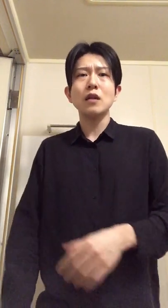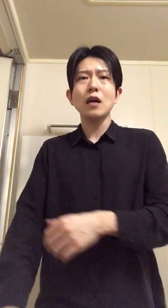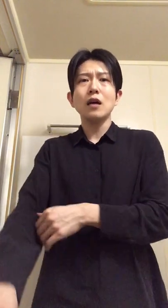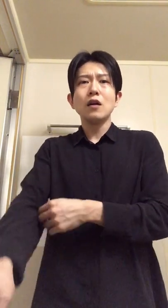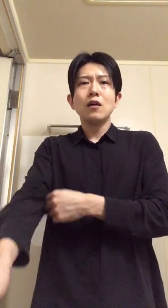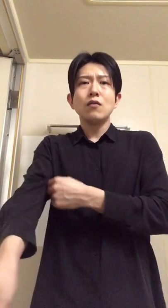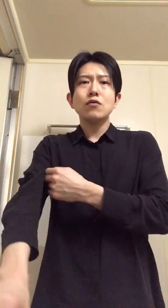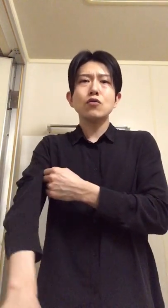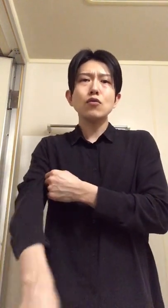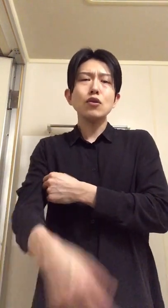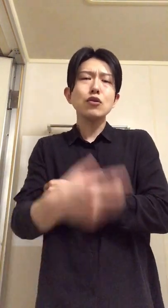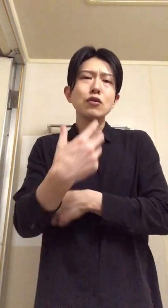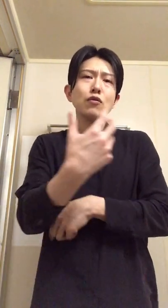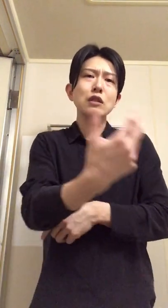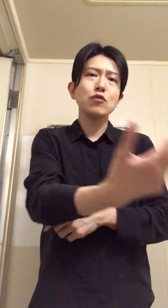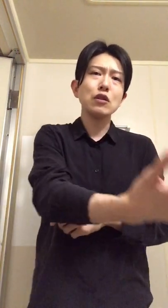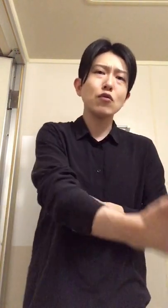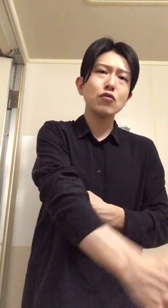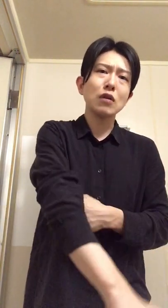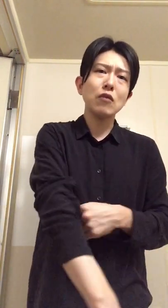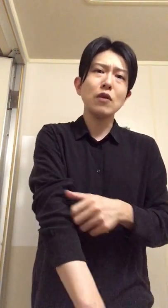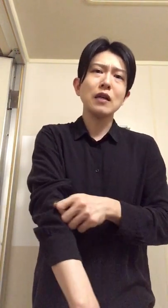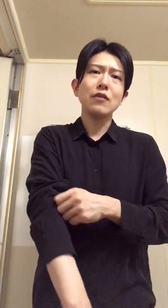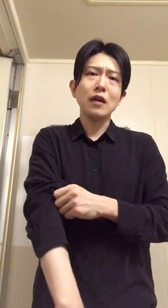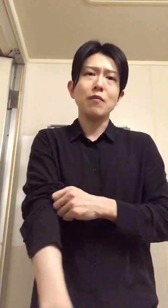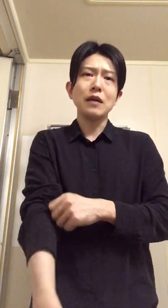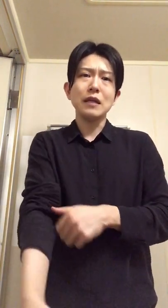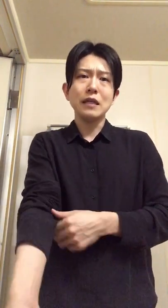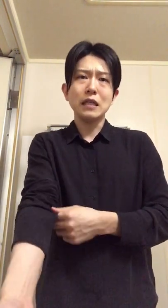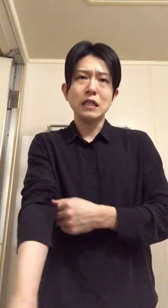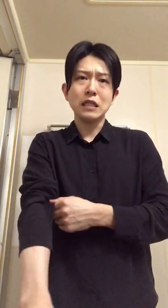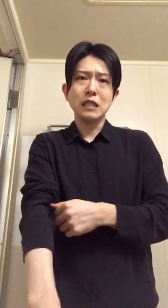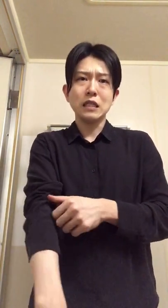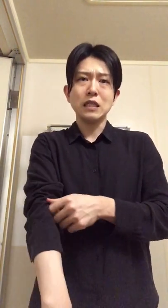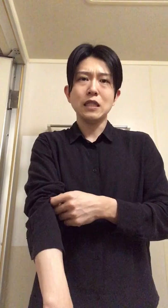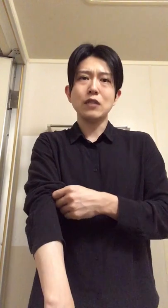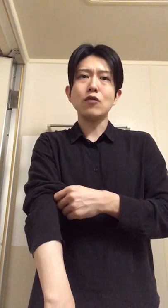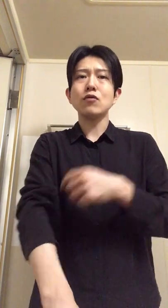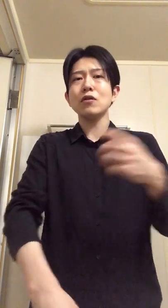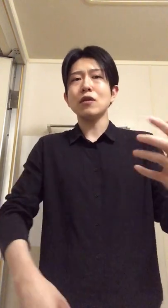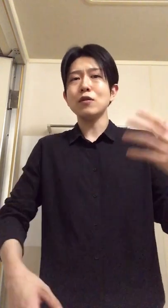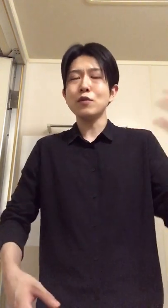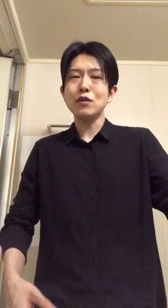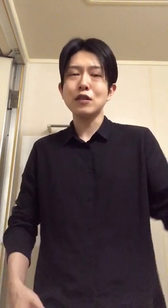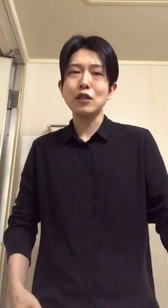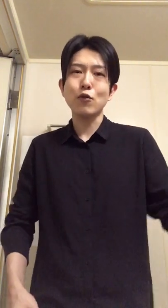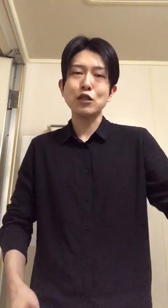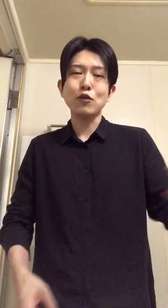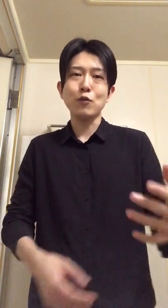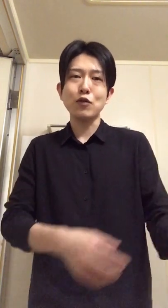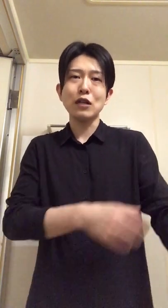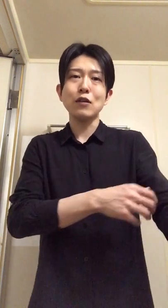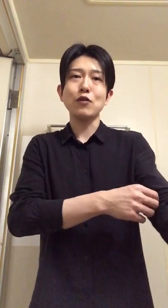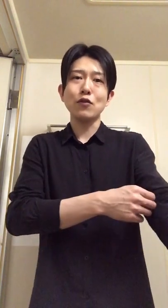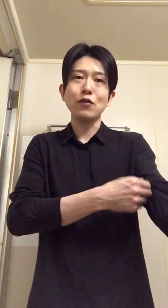からそういう人に俺ちょっと行こうとか思わないよねあんまりうん行こうっていうか別に来てほしいとか思ってないだろうけど